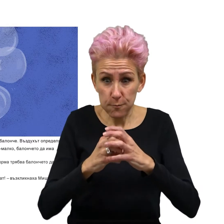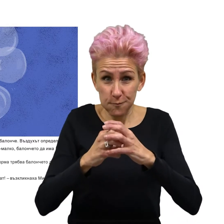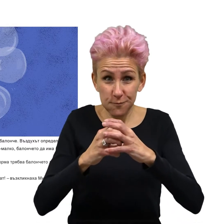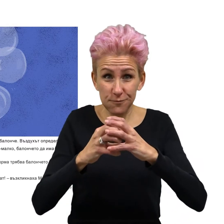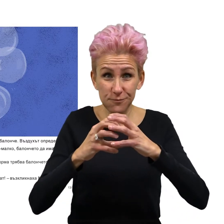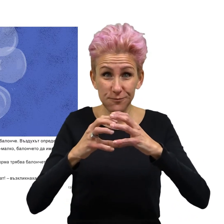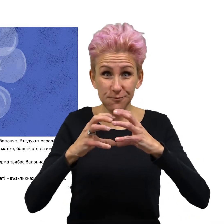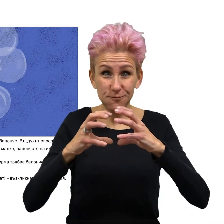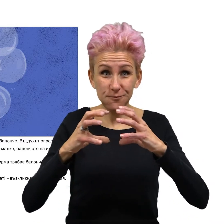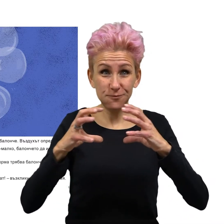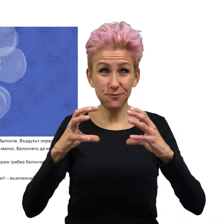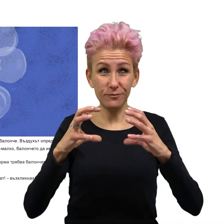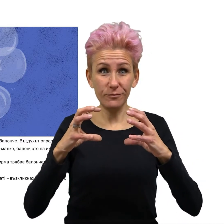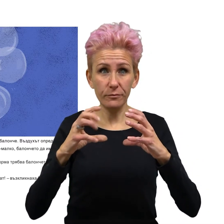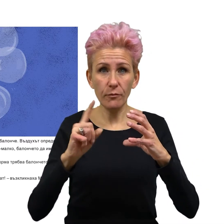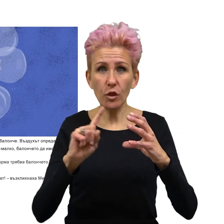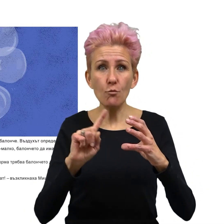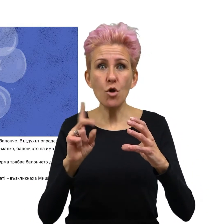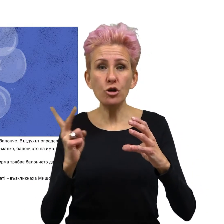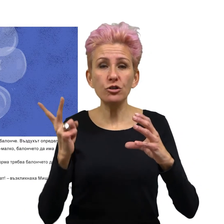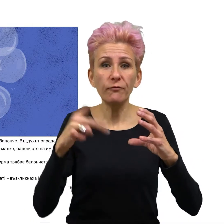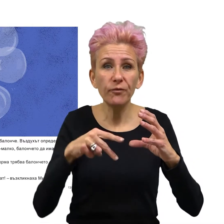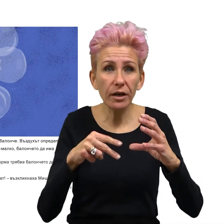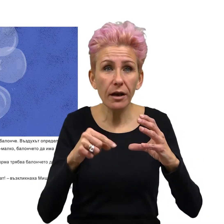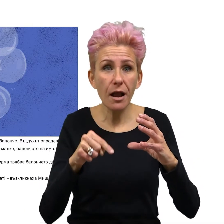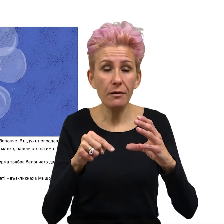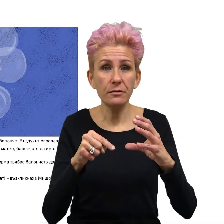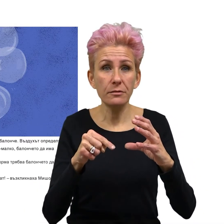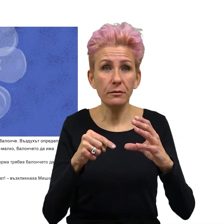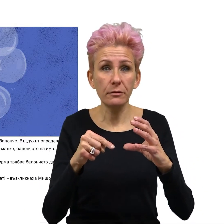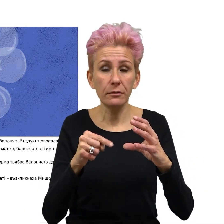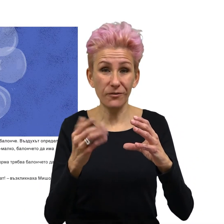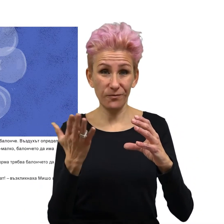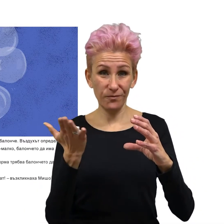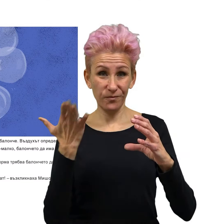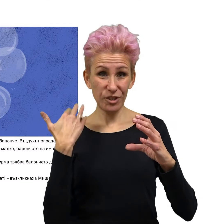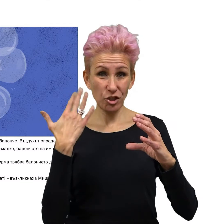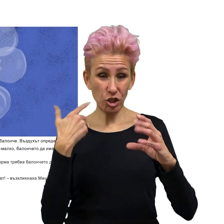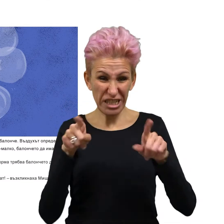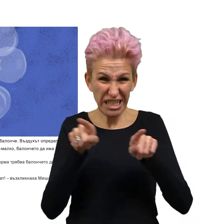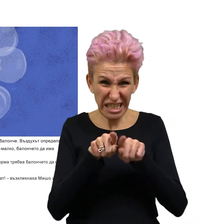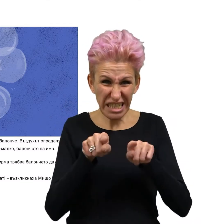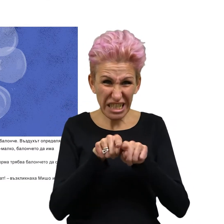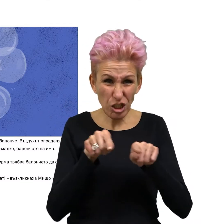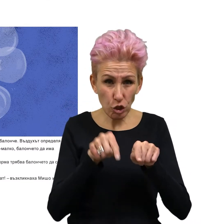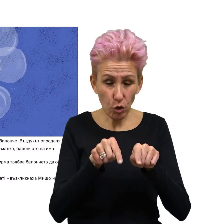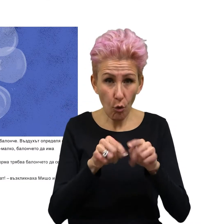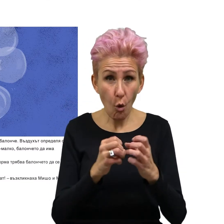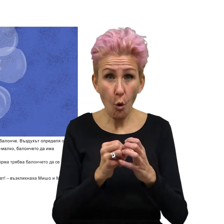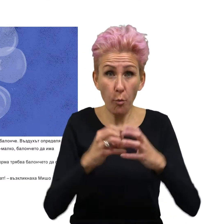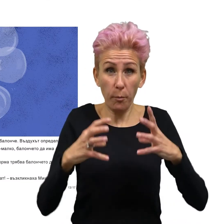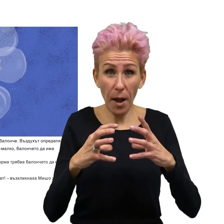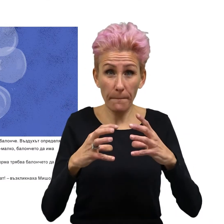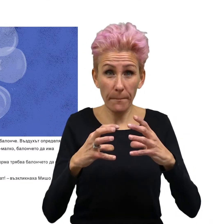За всяка друга форма, трябва балончето да се разтегне повече, за да вмести същото количество въздух.